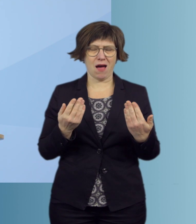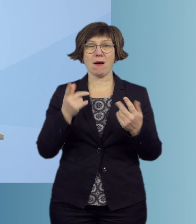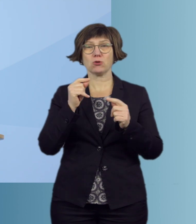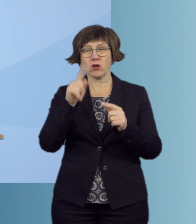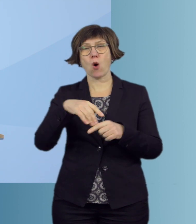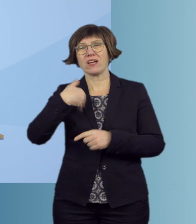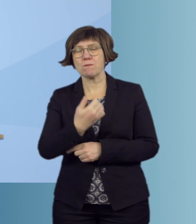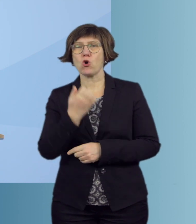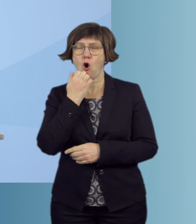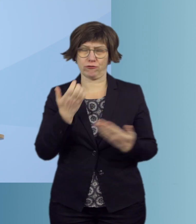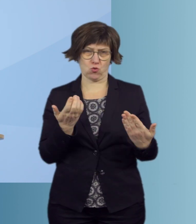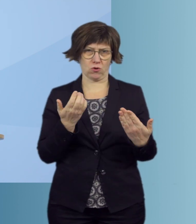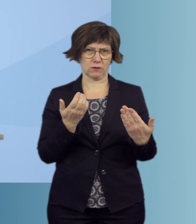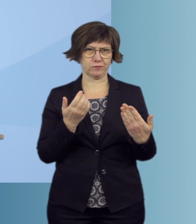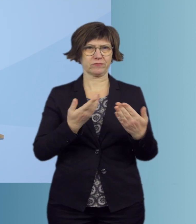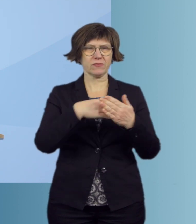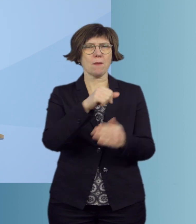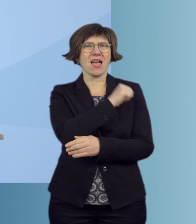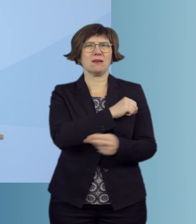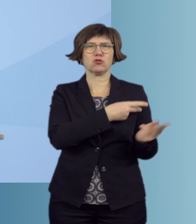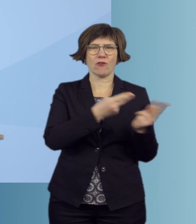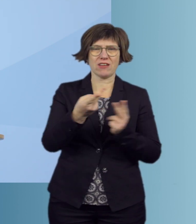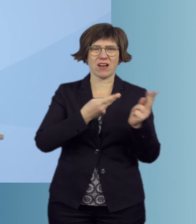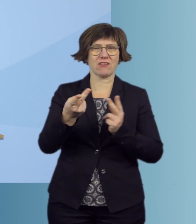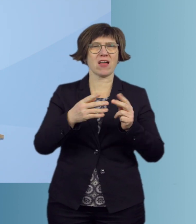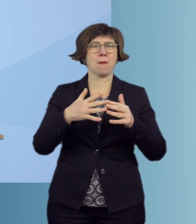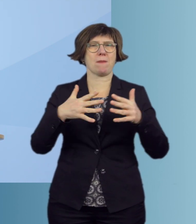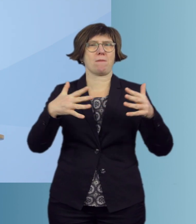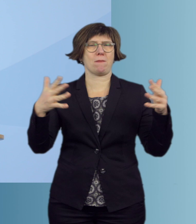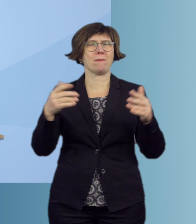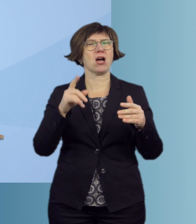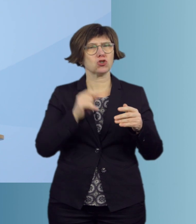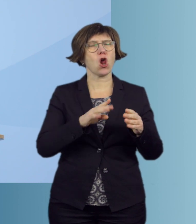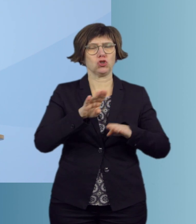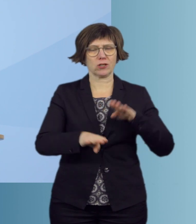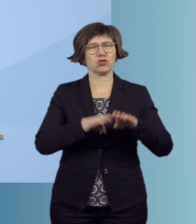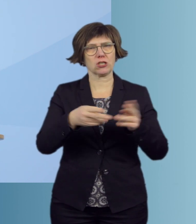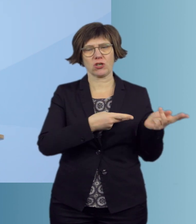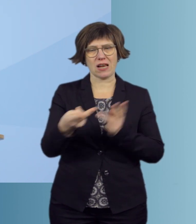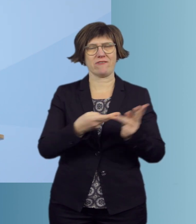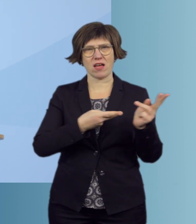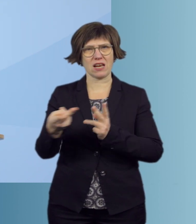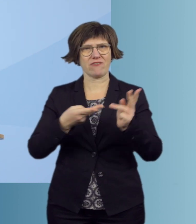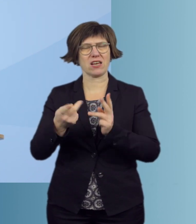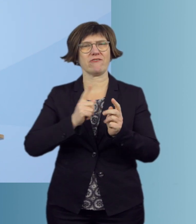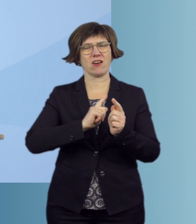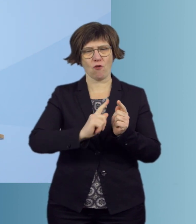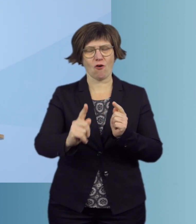es gibt Hoffnung, wenn mehr Impfstoff geliefert werden kann und es wird Zug um Zug in den nächsten Wochen mehr werden.